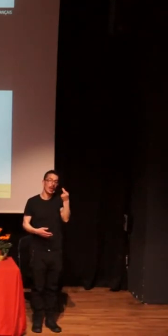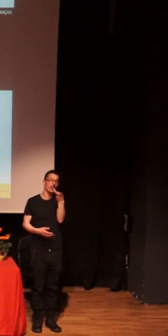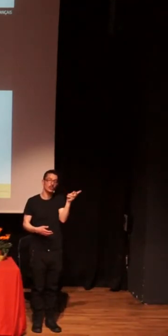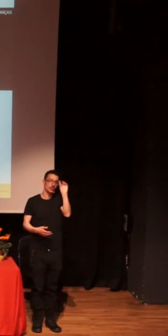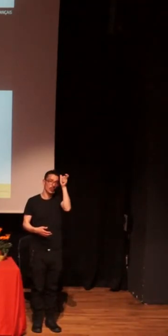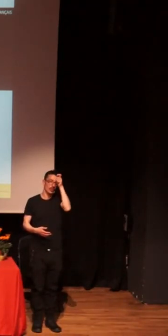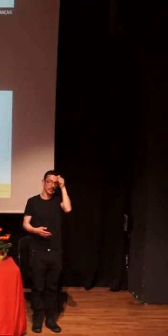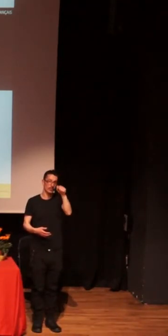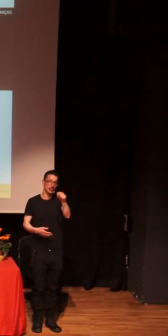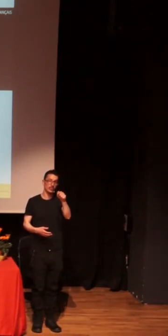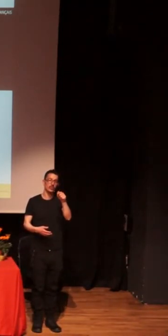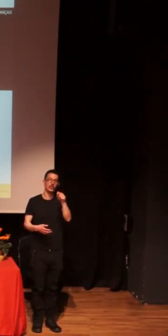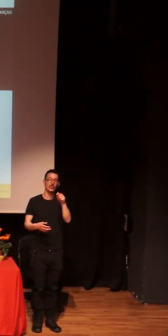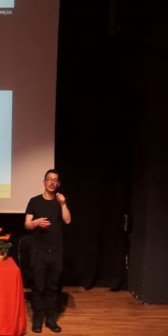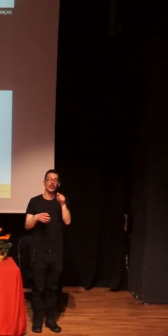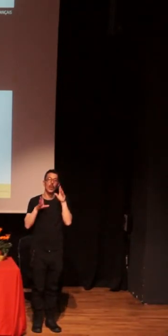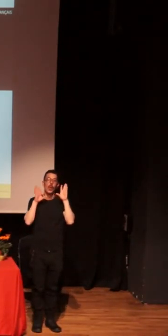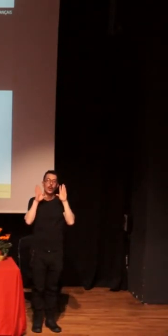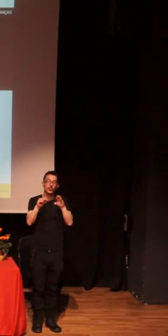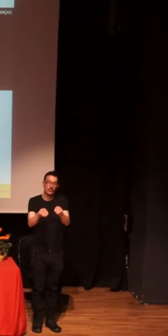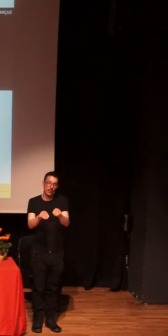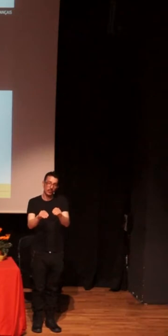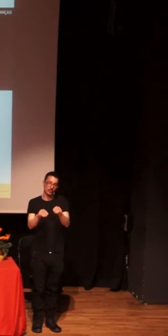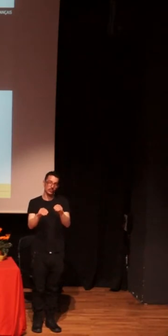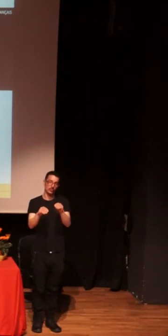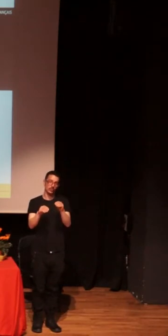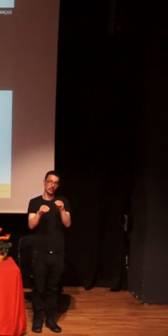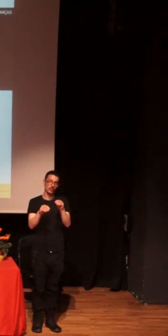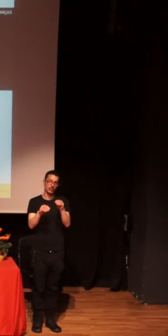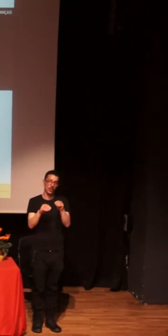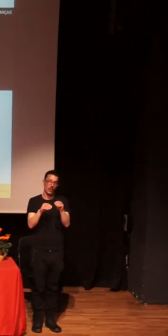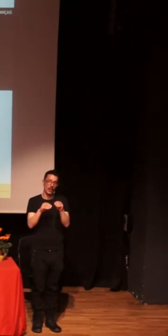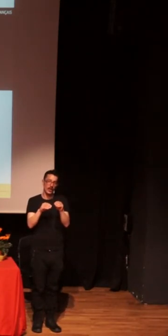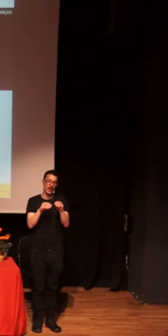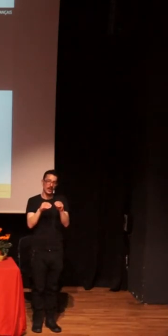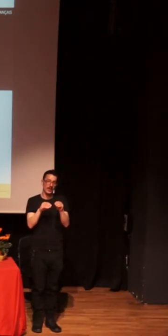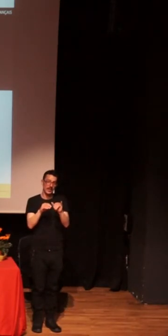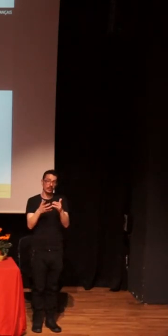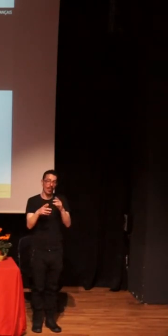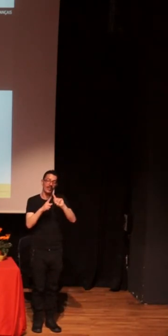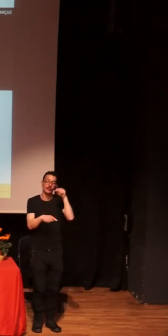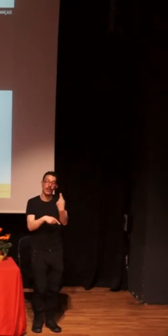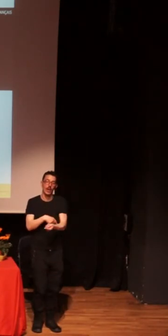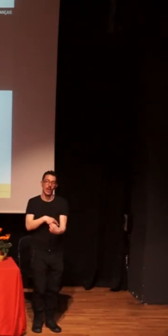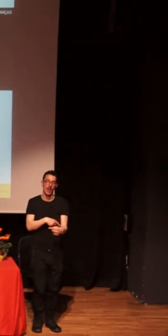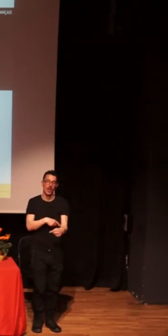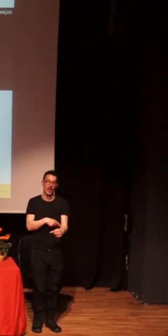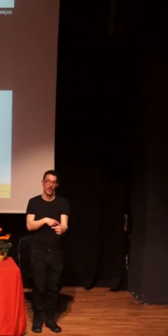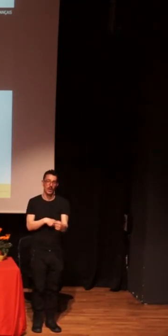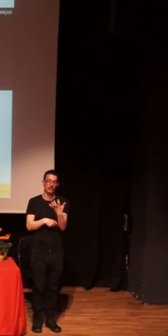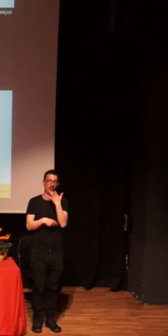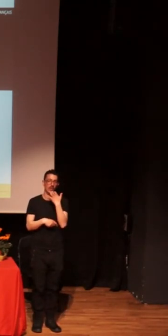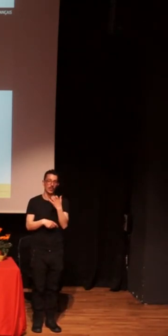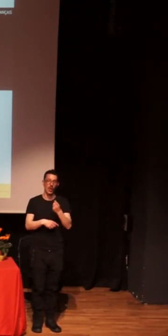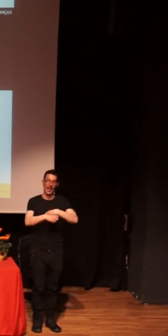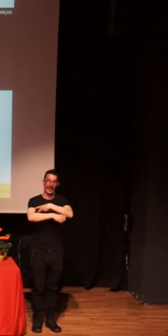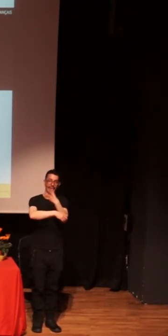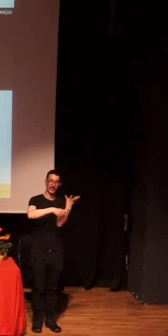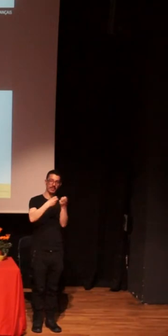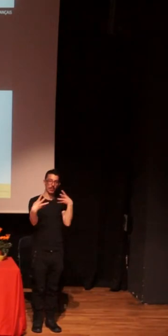no los utilizamos sin consecuencias. Es un poco como lo de la LGTB fobia, que está muy bien, que